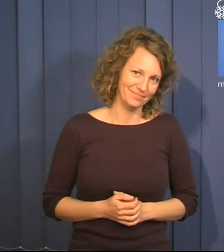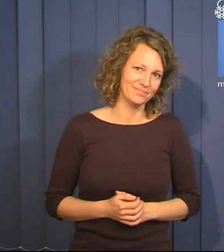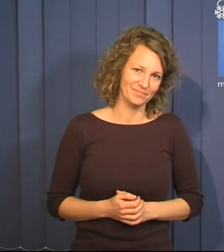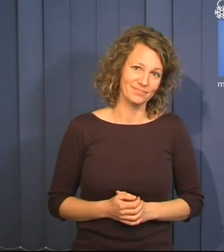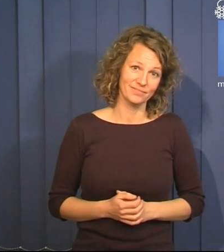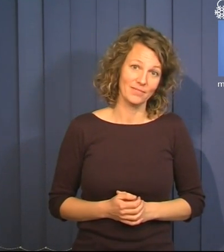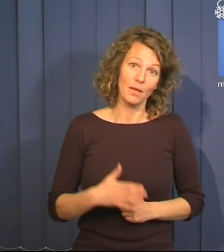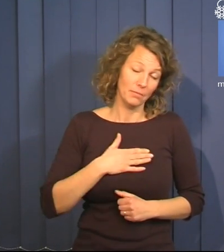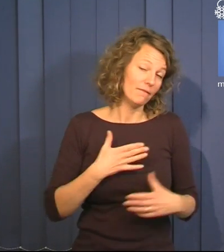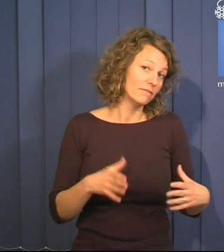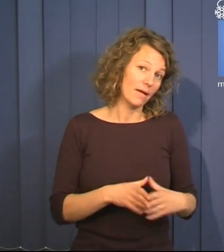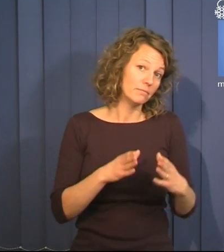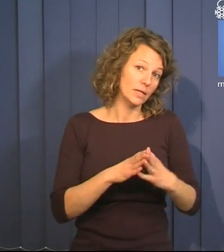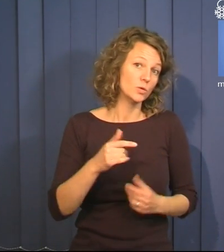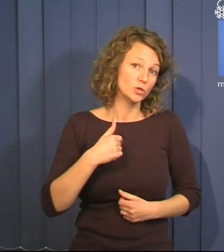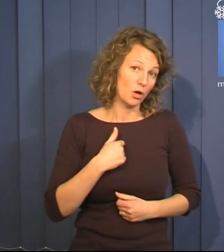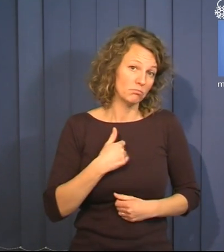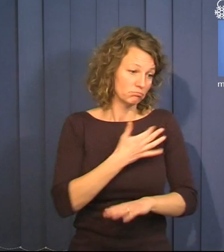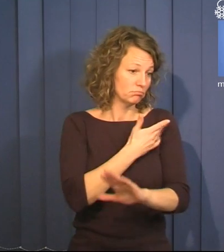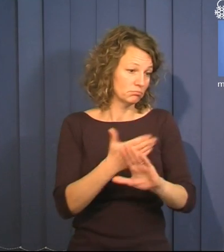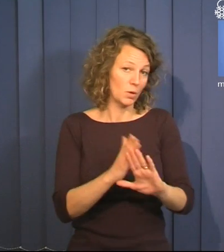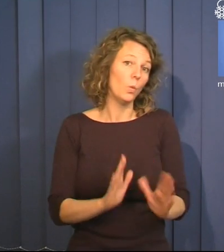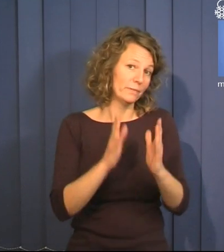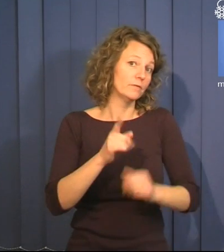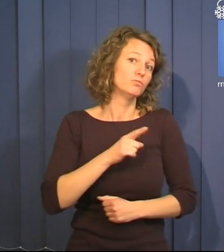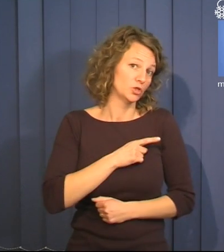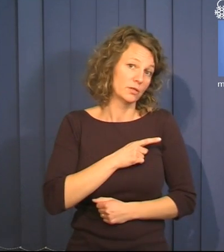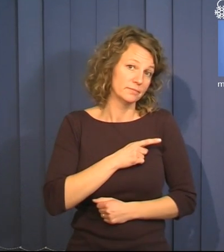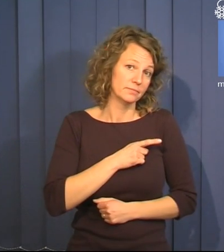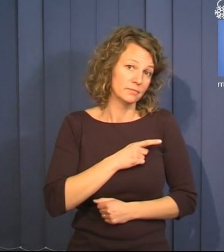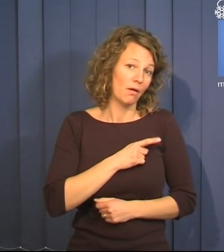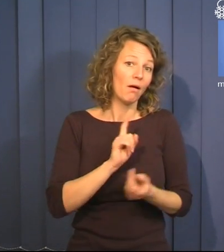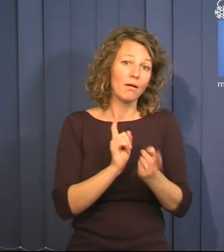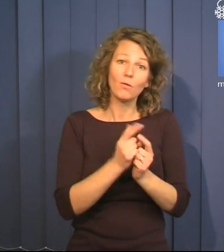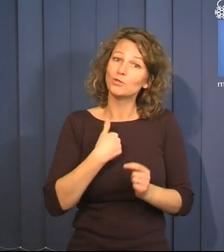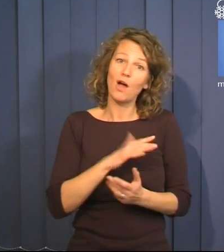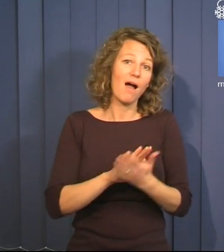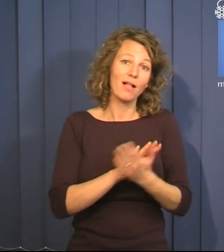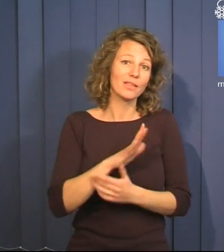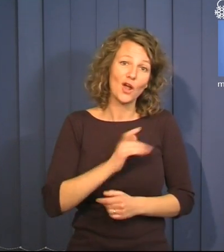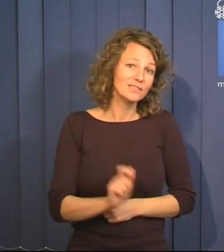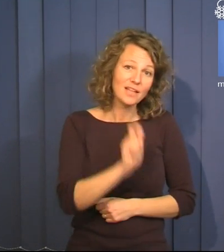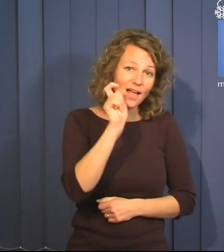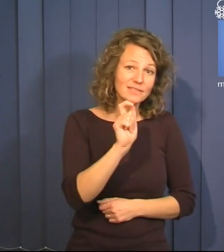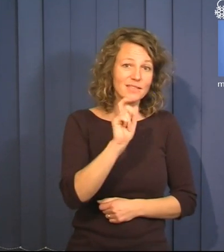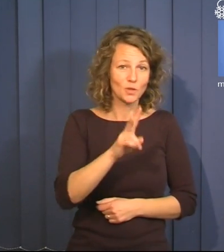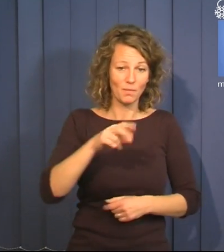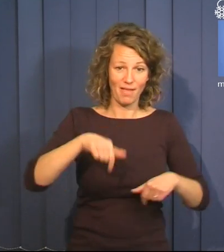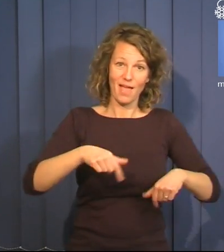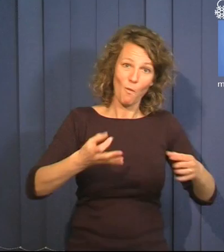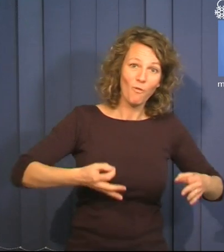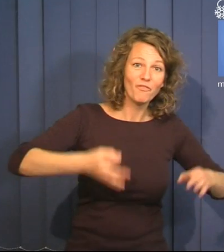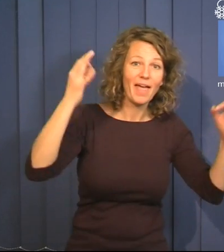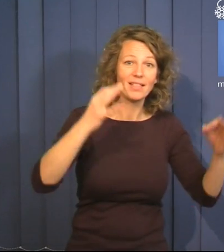Min familj och jag har varit med om mycket. Och jag kanske aldrig får möjlighet att så här offentligt tacka dem.